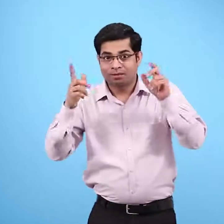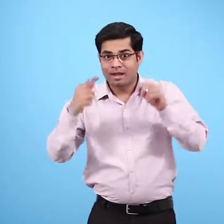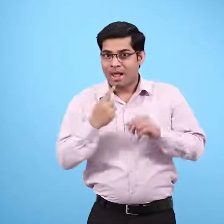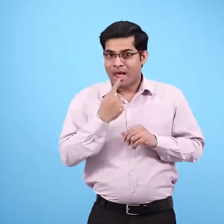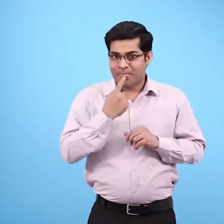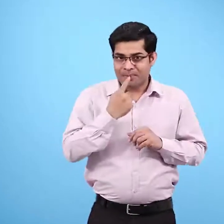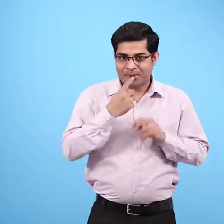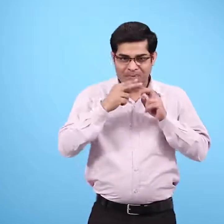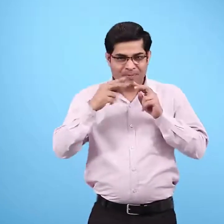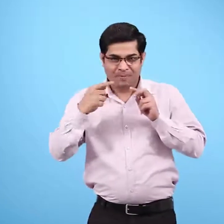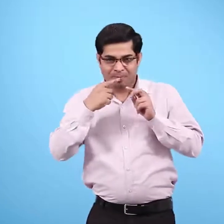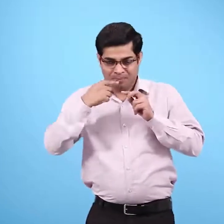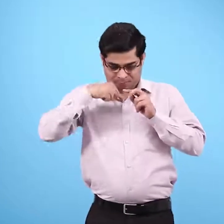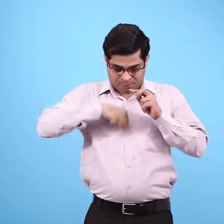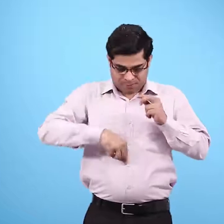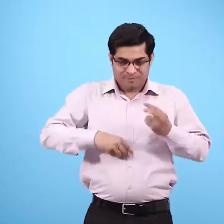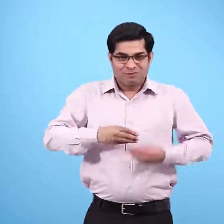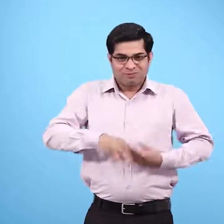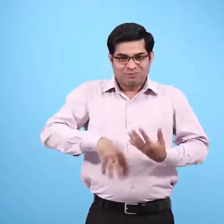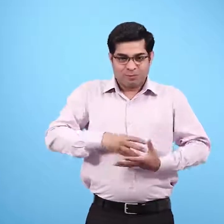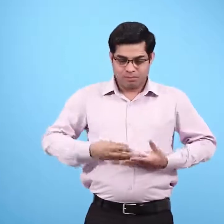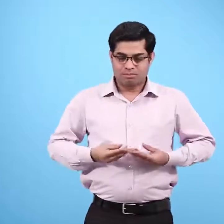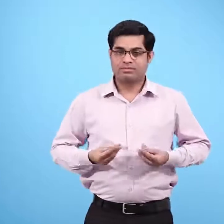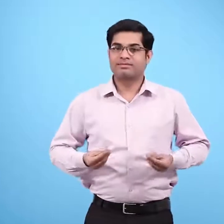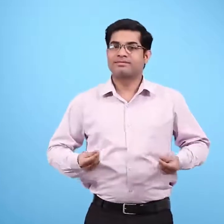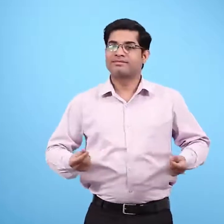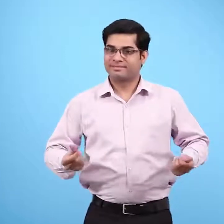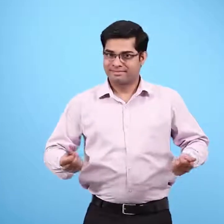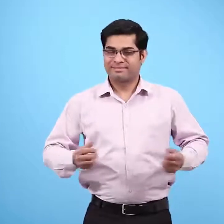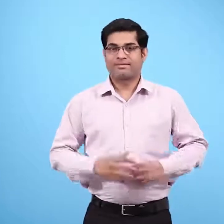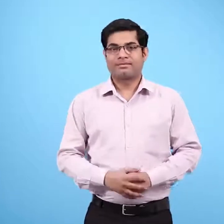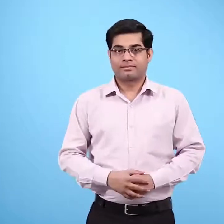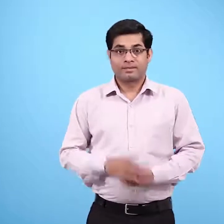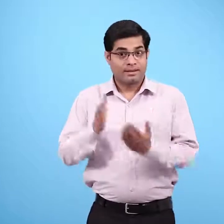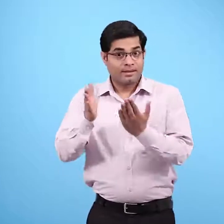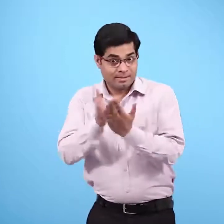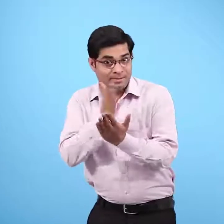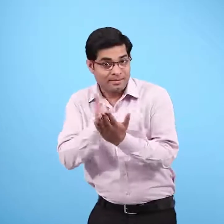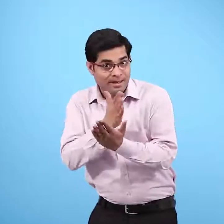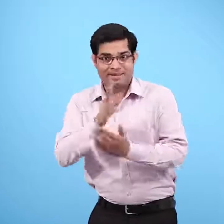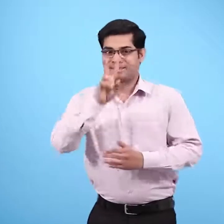चखने से पचने तक प्रेश्ट बाईस